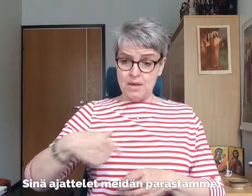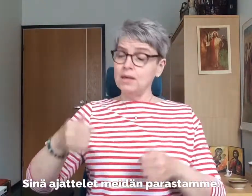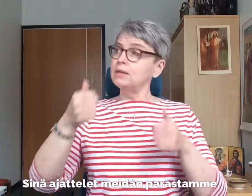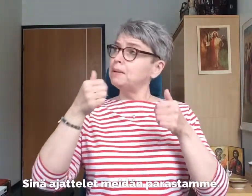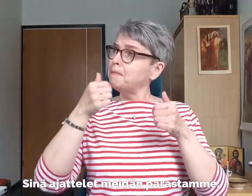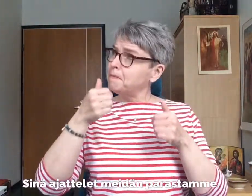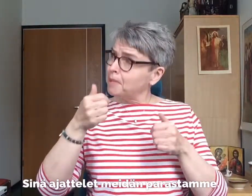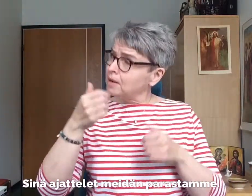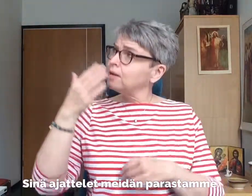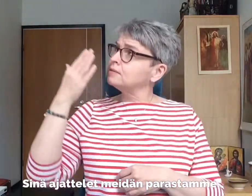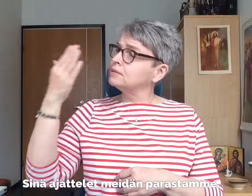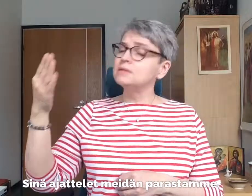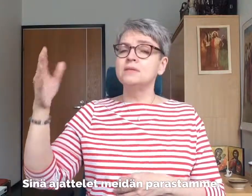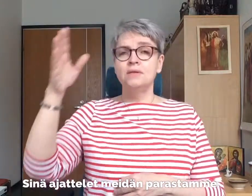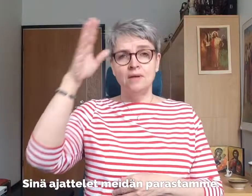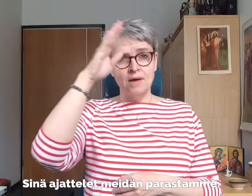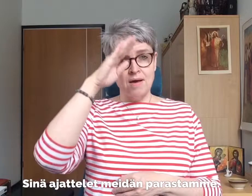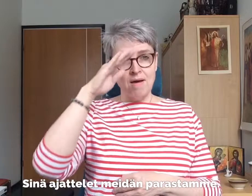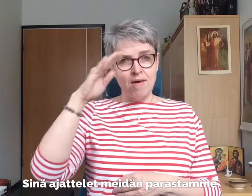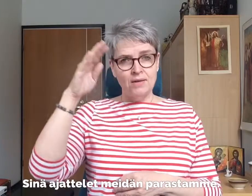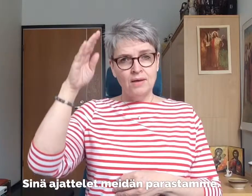Sinä ajattelet meidän parastamme.